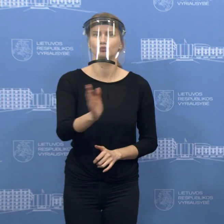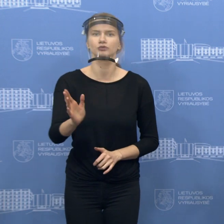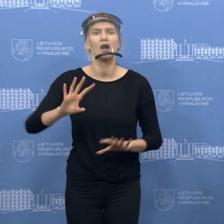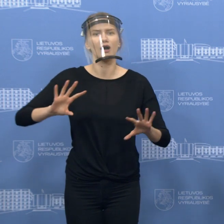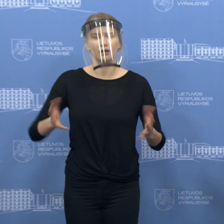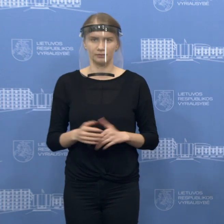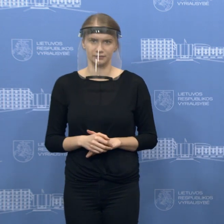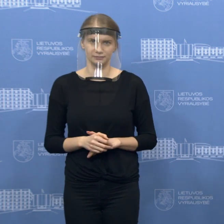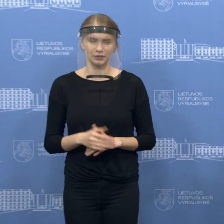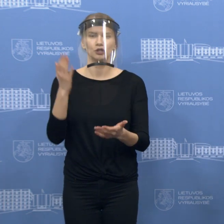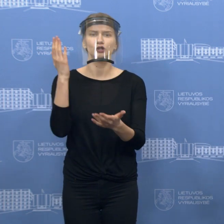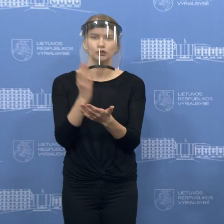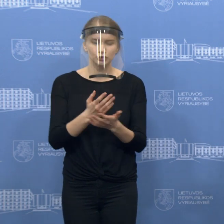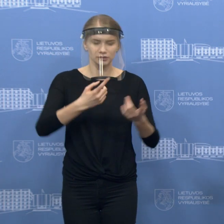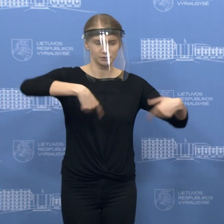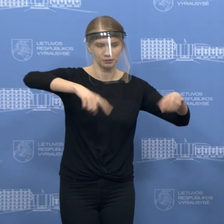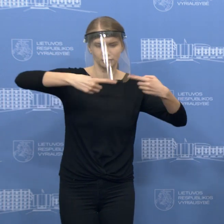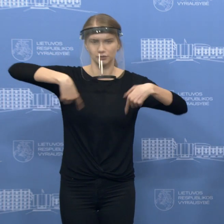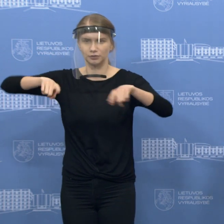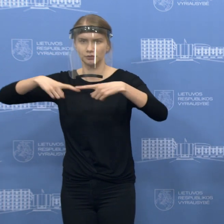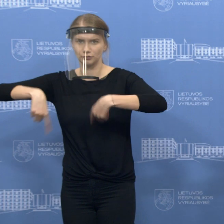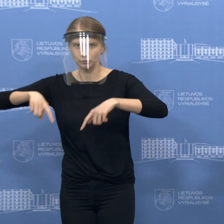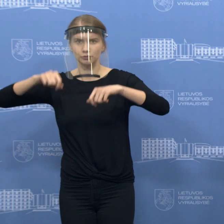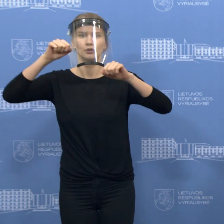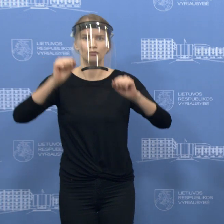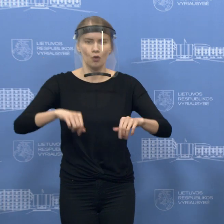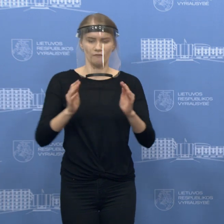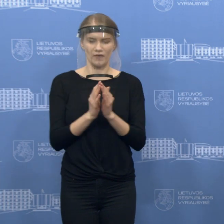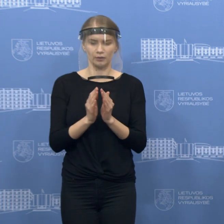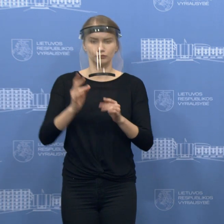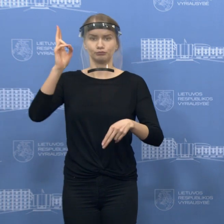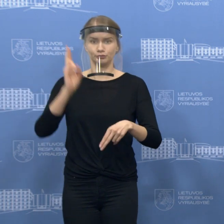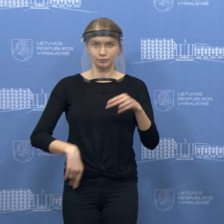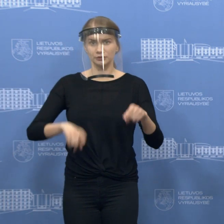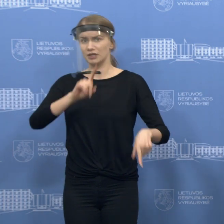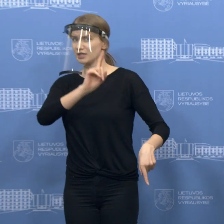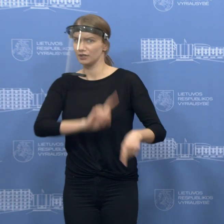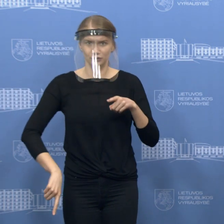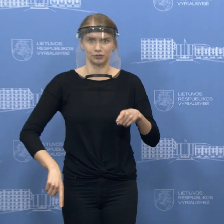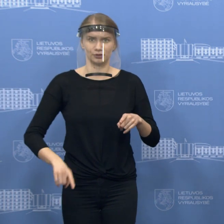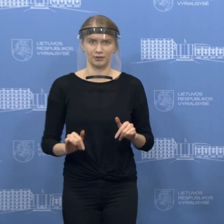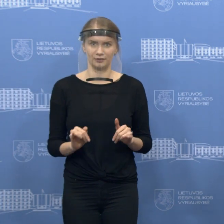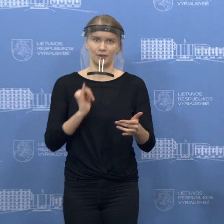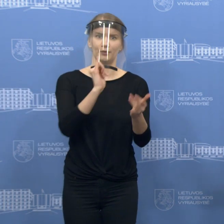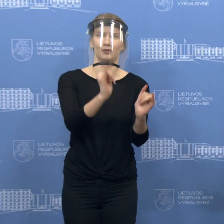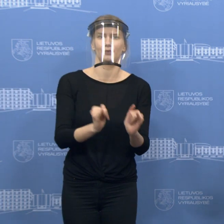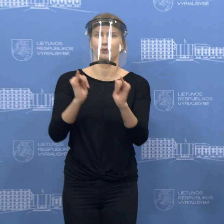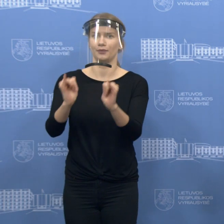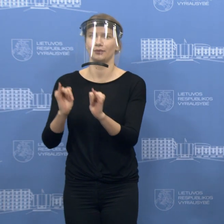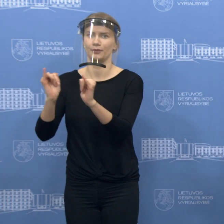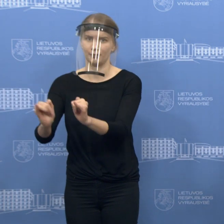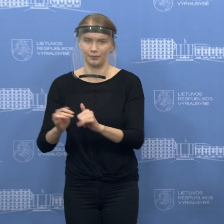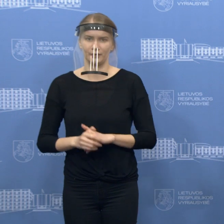galėtume po vėlykų iš karto atpalaiduoti tam tikrą režimą. Tai būtų prekybos